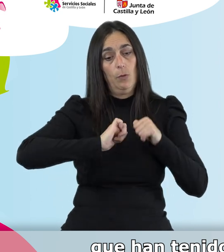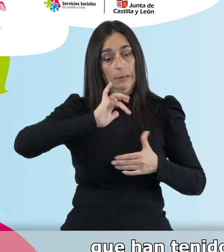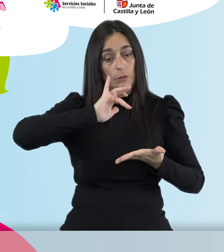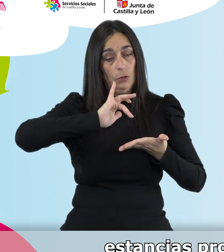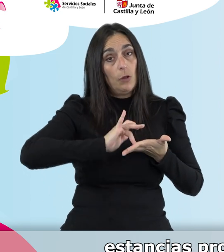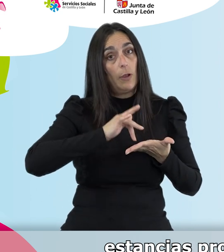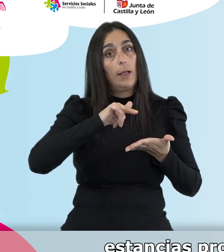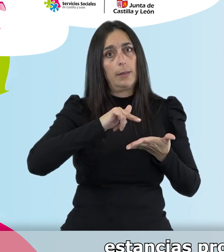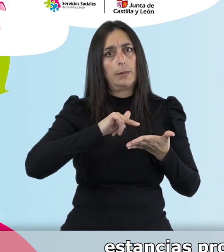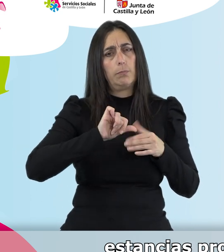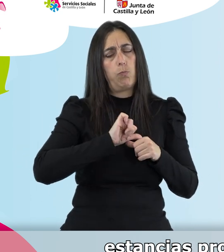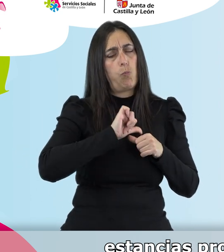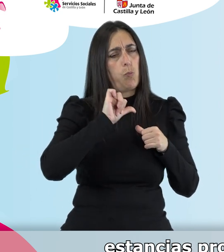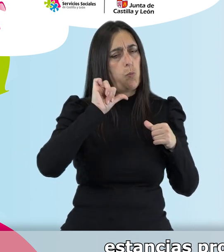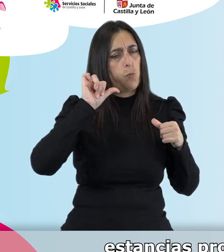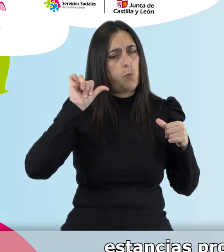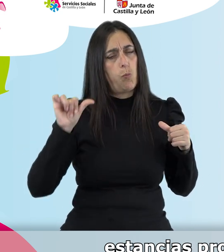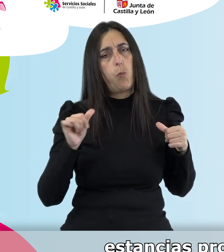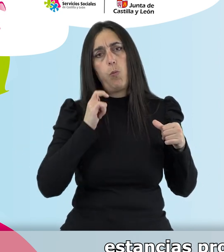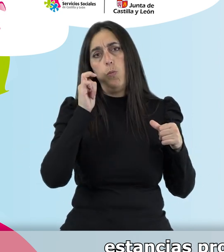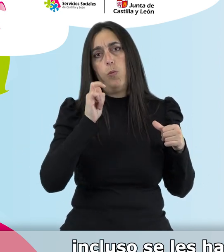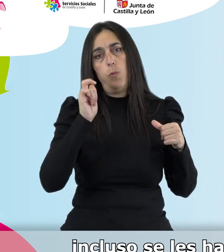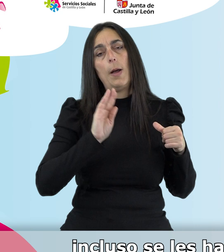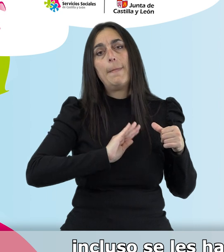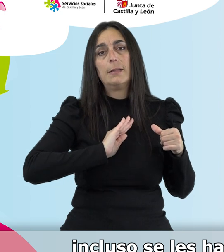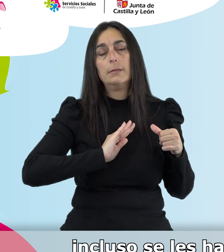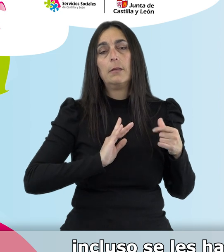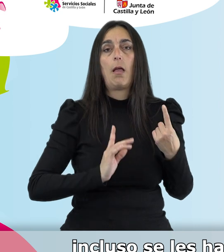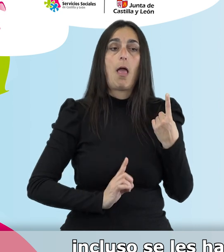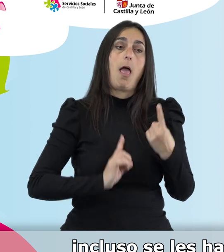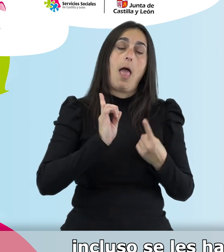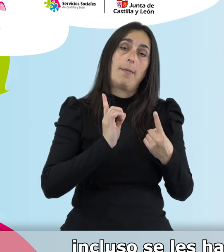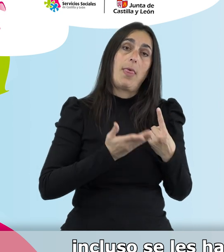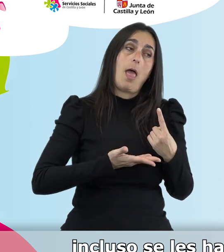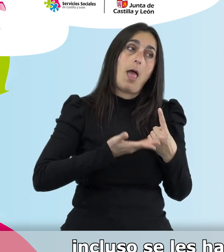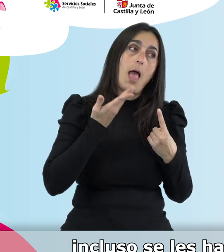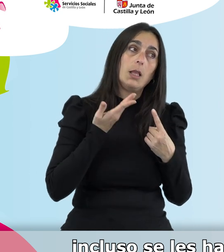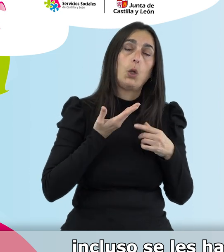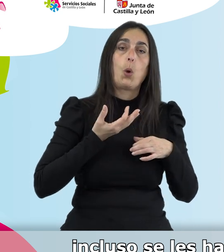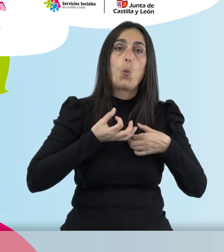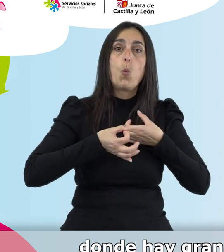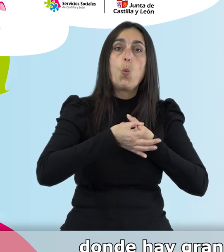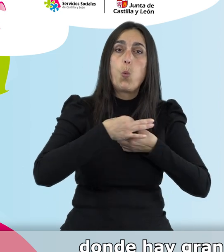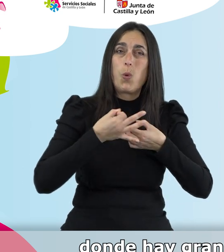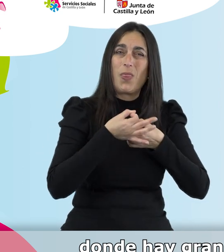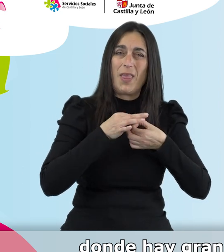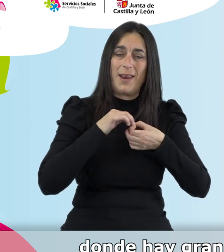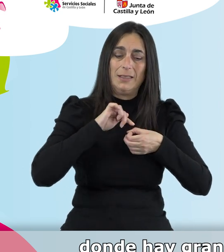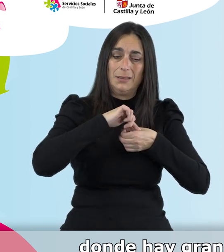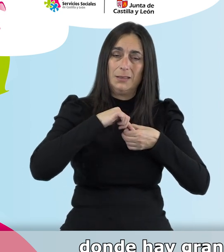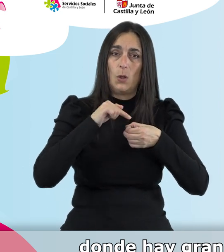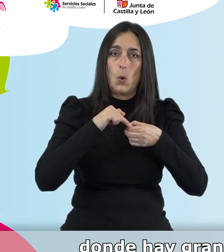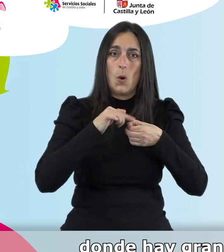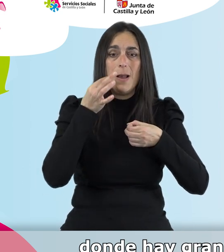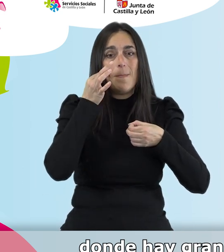quirúrgicas, estancias prolongadas, y que en ocasiones incluso se les ha dado de alta con úlceras por presión, donde hay gran